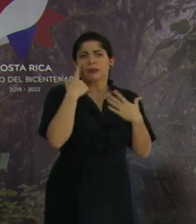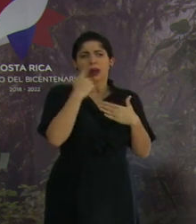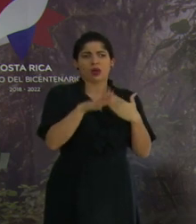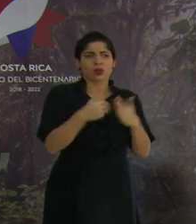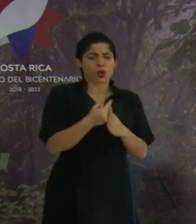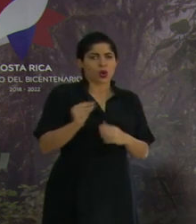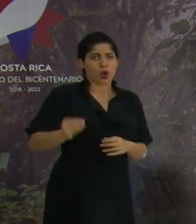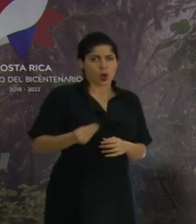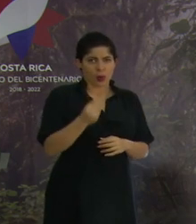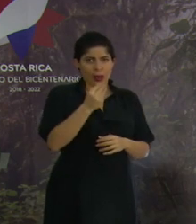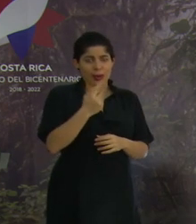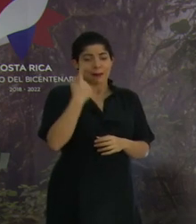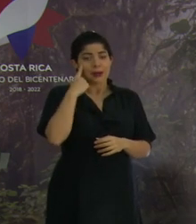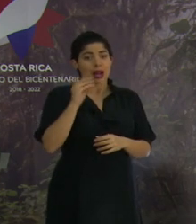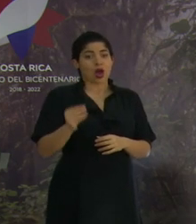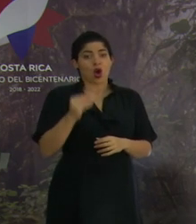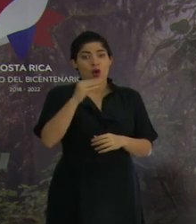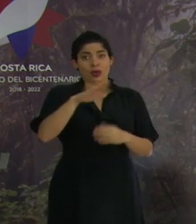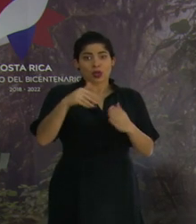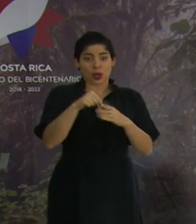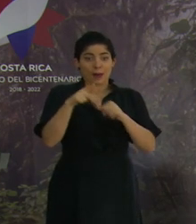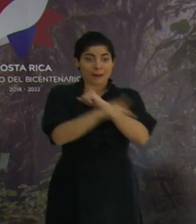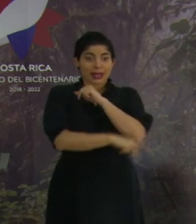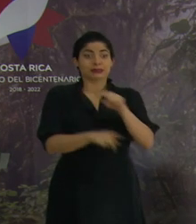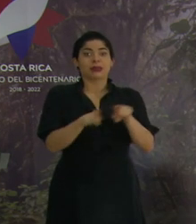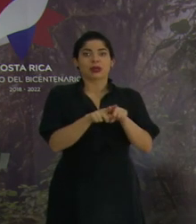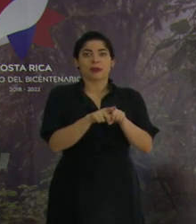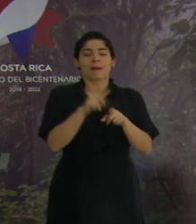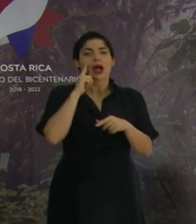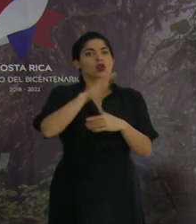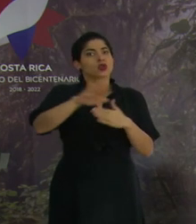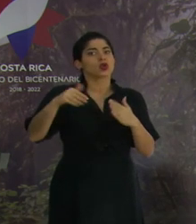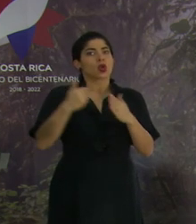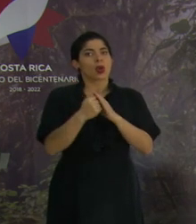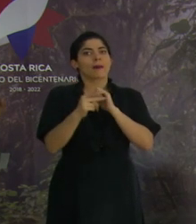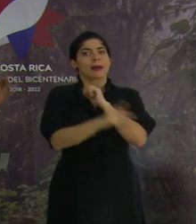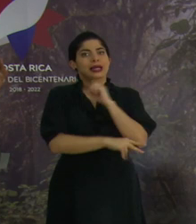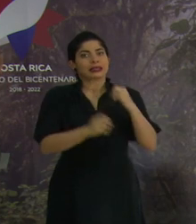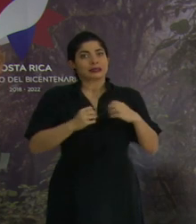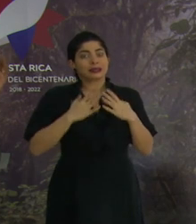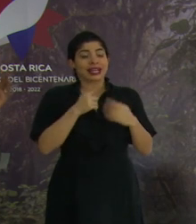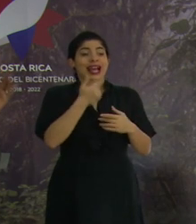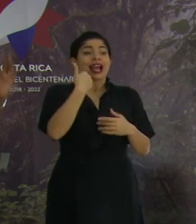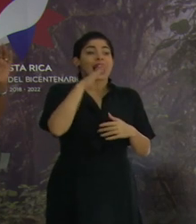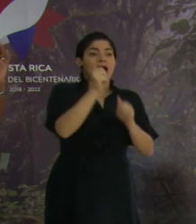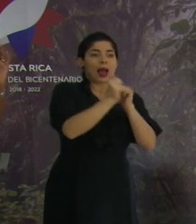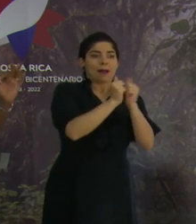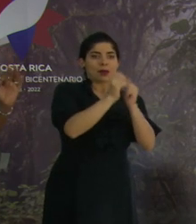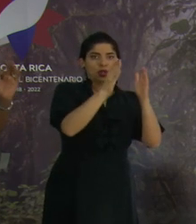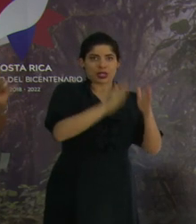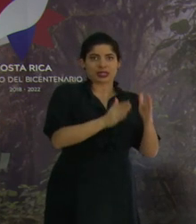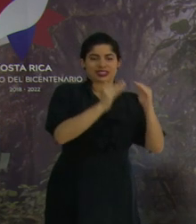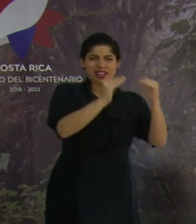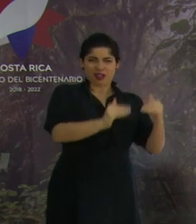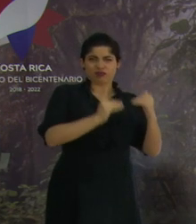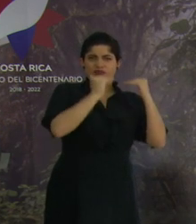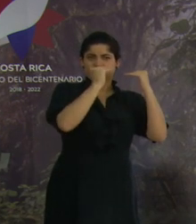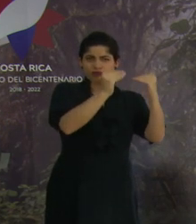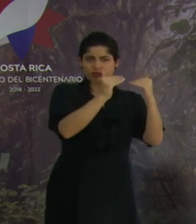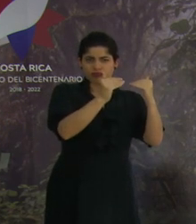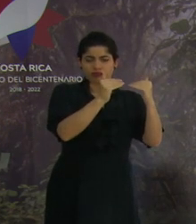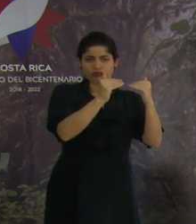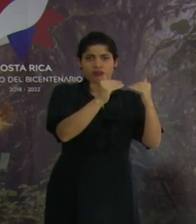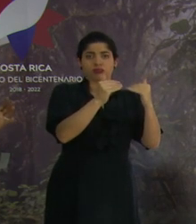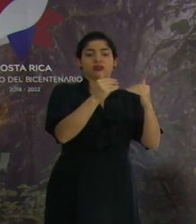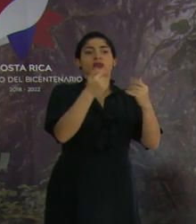los jóvenes, para las jóvenes de este país, pero para el país como un todo. Él era un atleta de alto rendimiento,